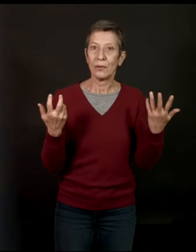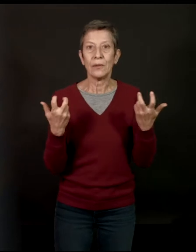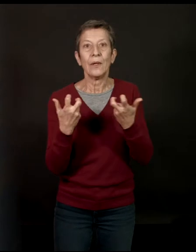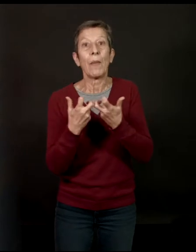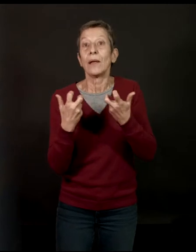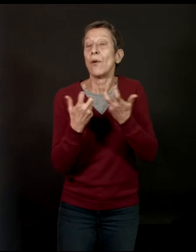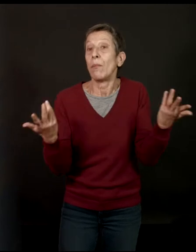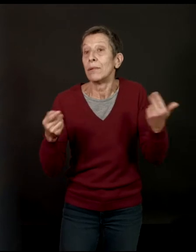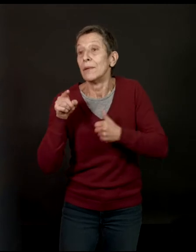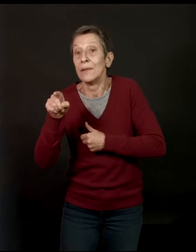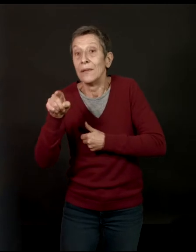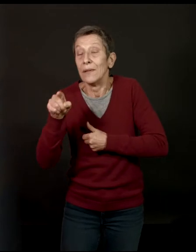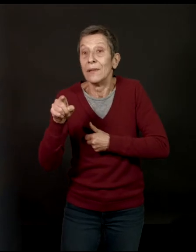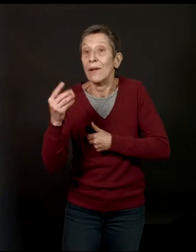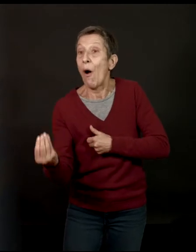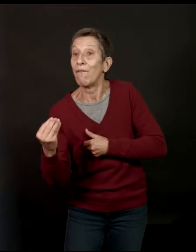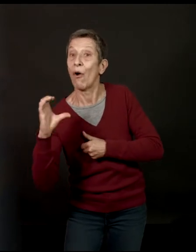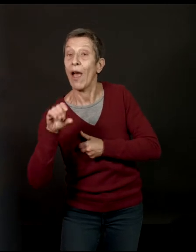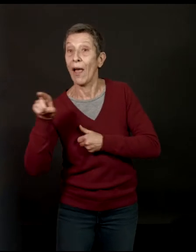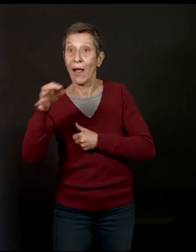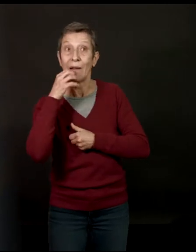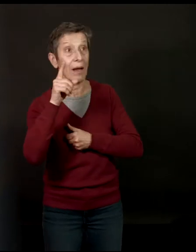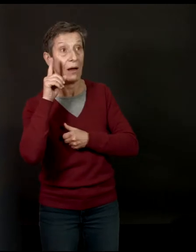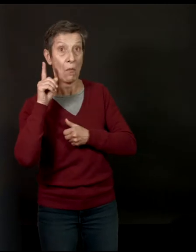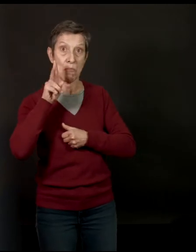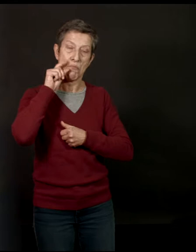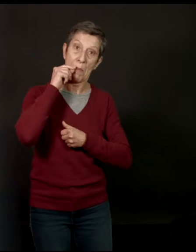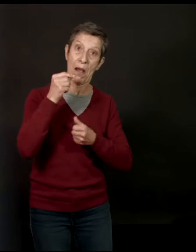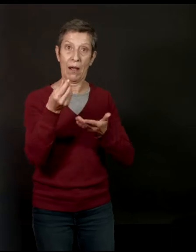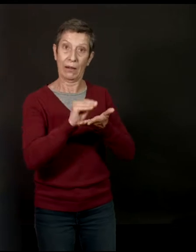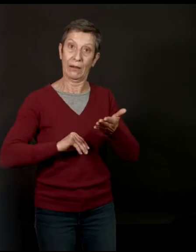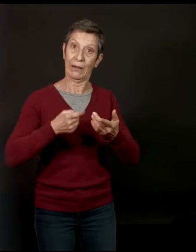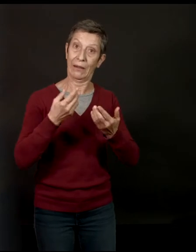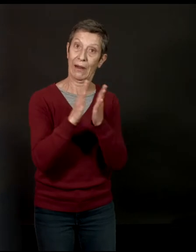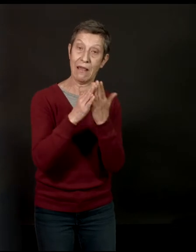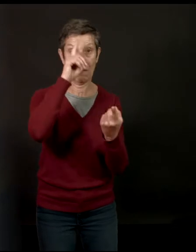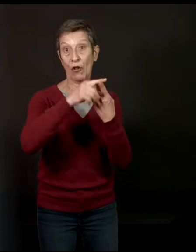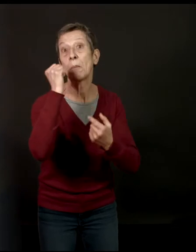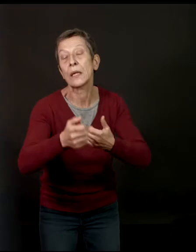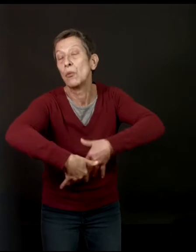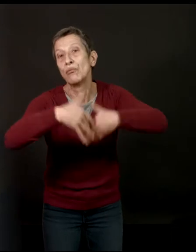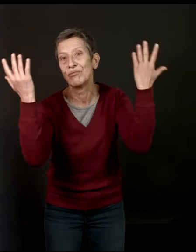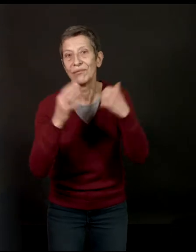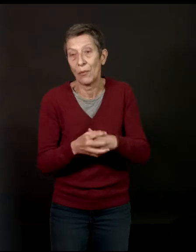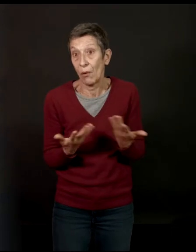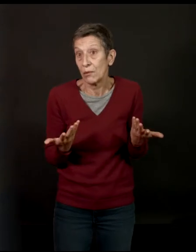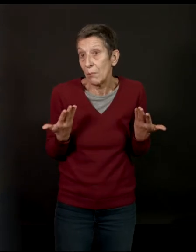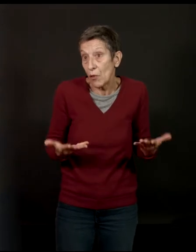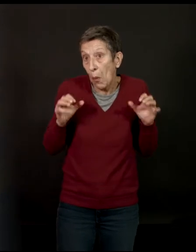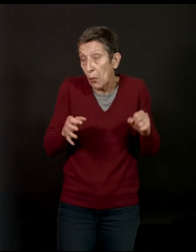et ses enfants, papa fait un livre sur un fait divers. Donc maintenant, on peut dire papa, regarde Netflix, la série sur Grégory ou peu importe quoi. Et